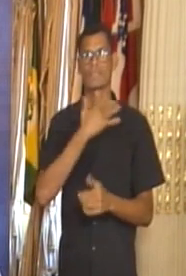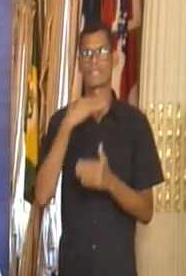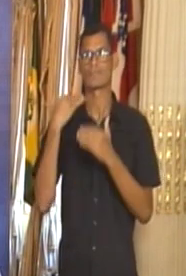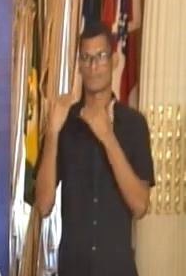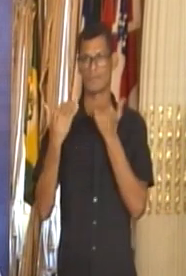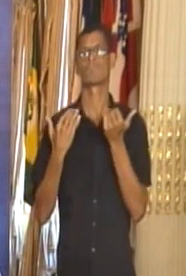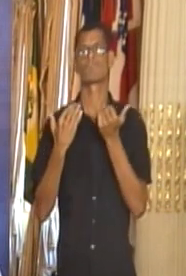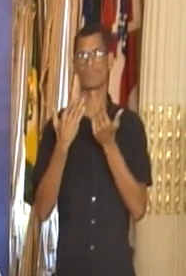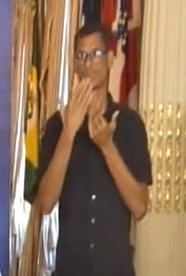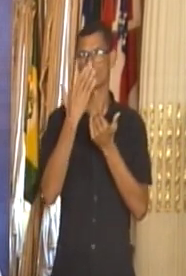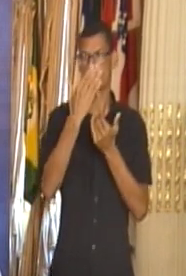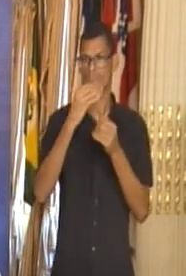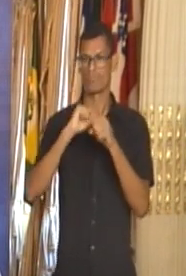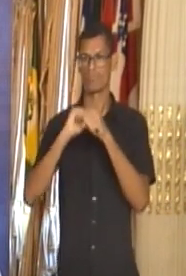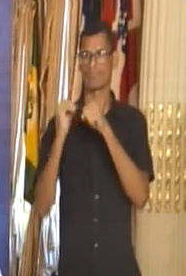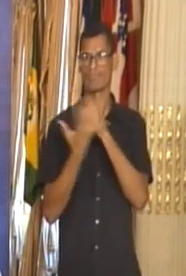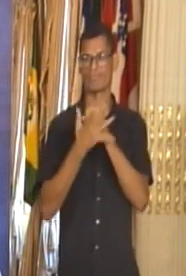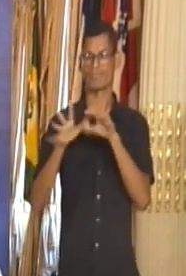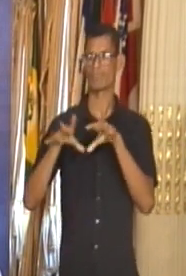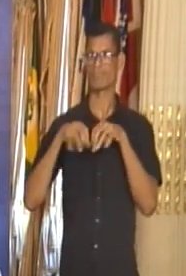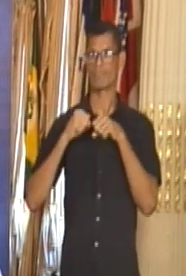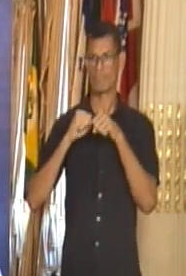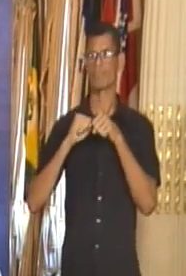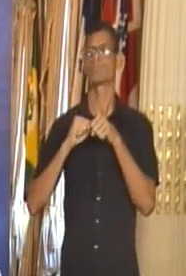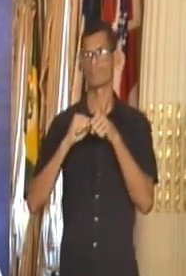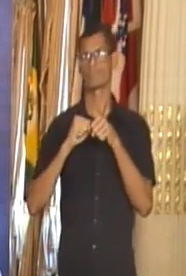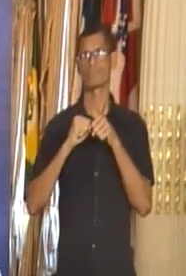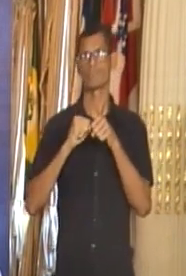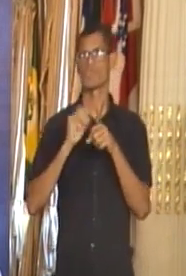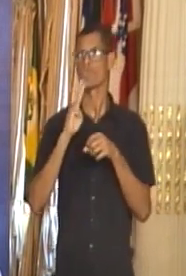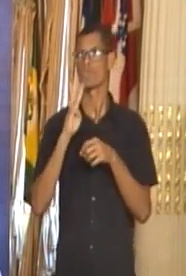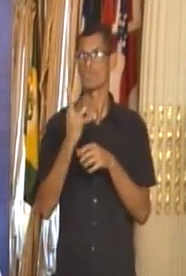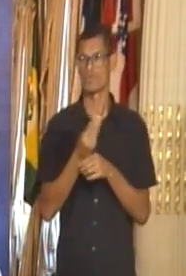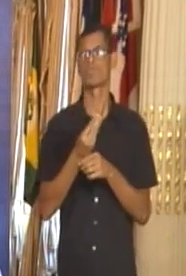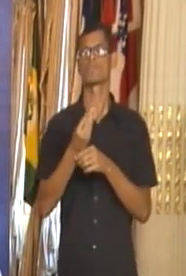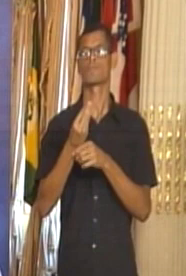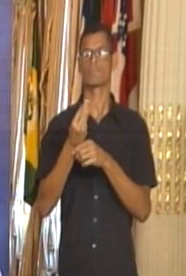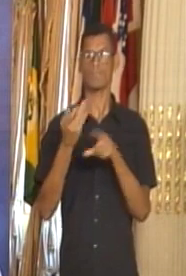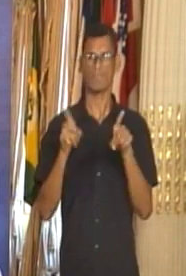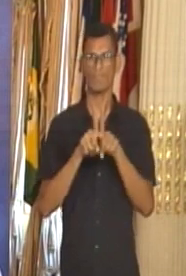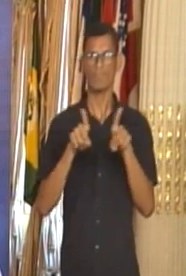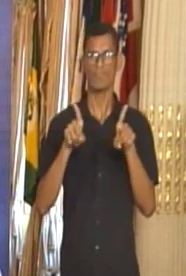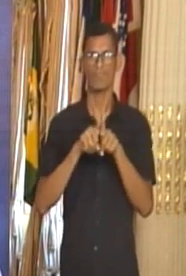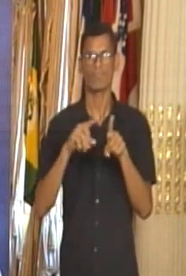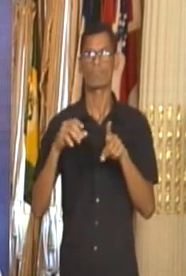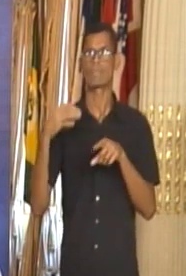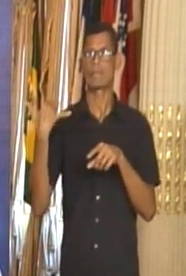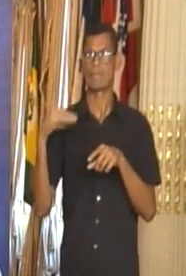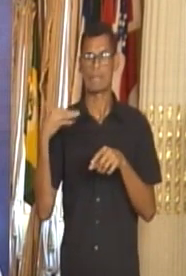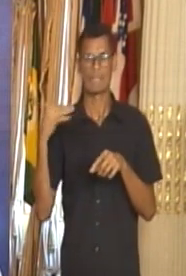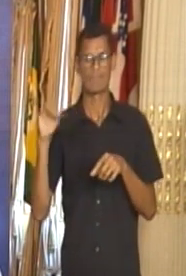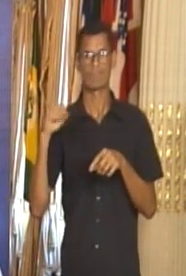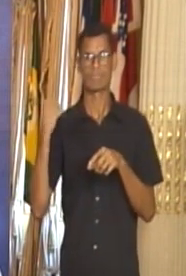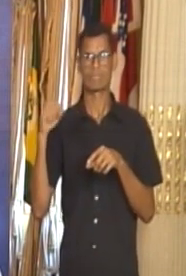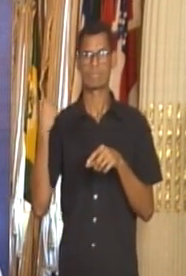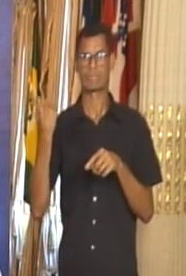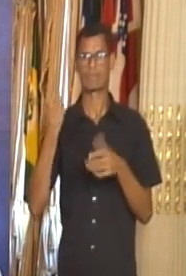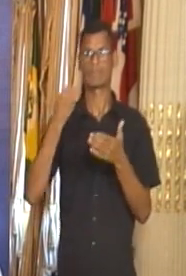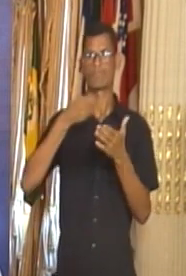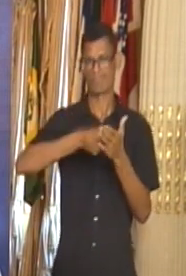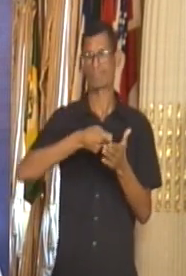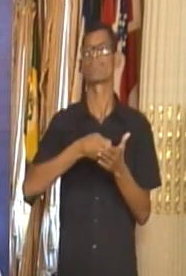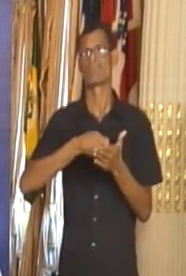à Covid-19 Um reconhecimento pela bravura, pelo compromisso também